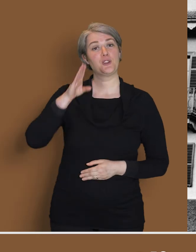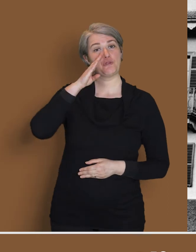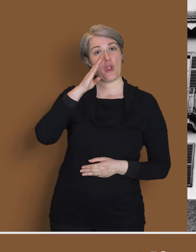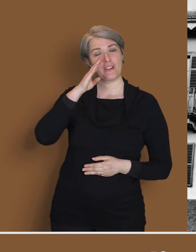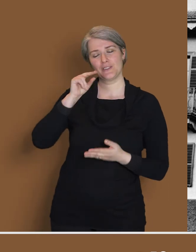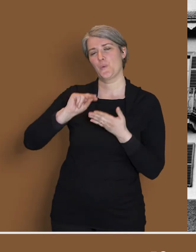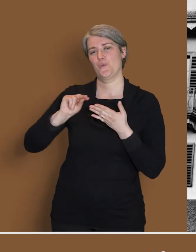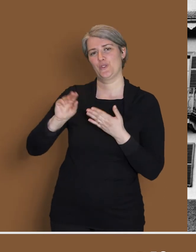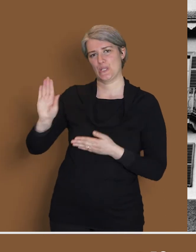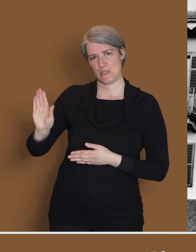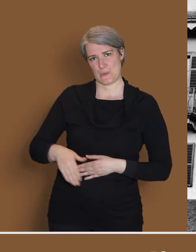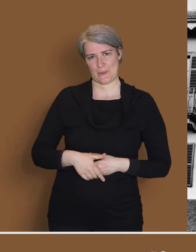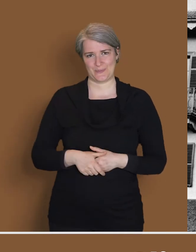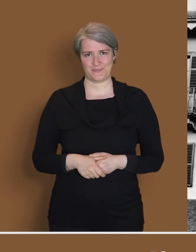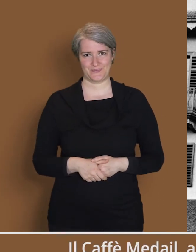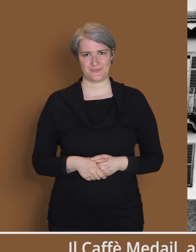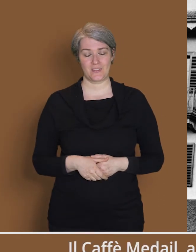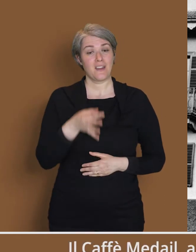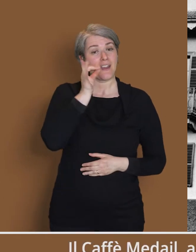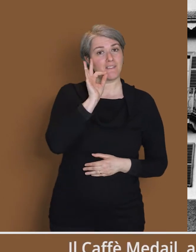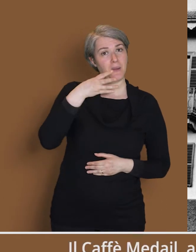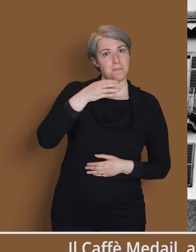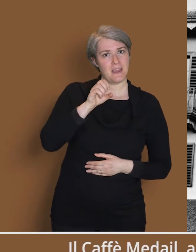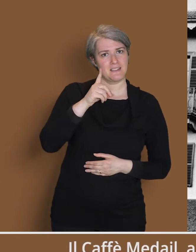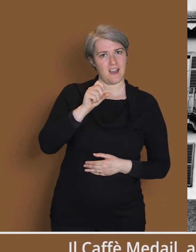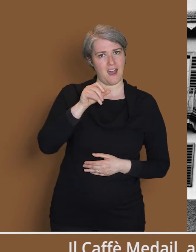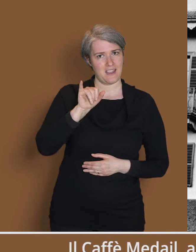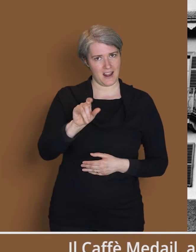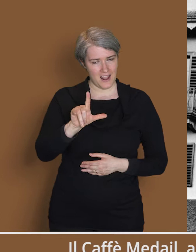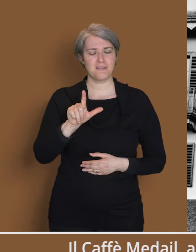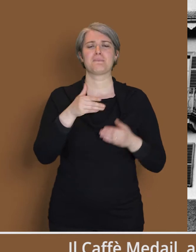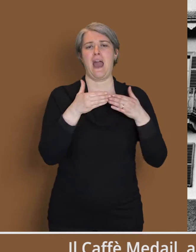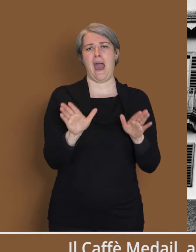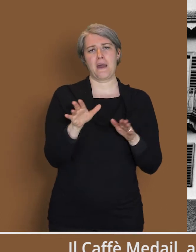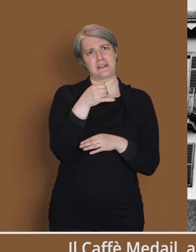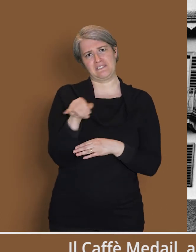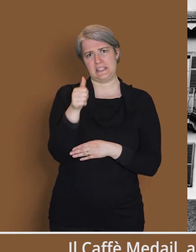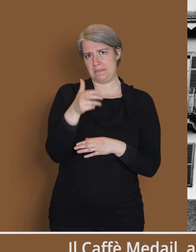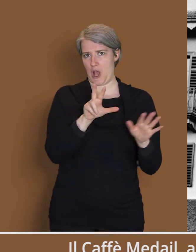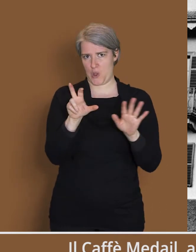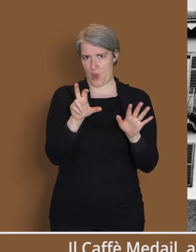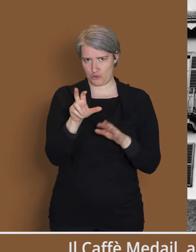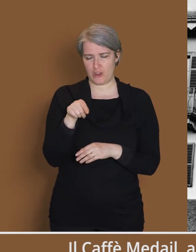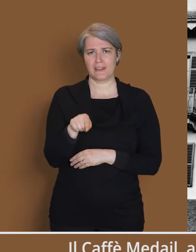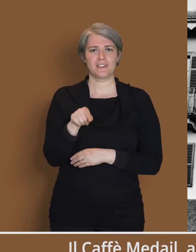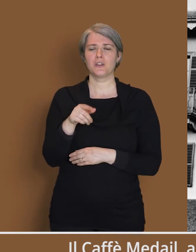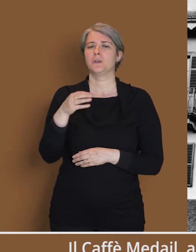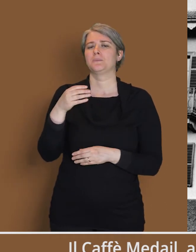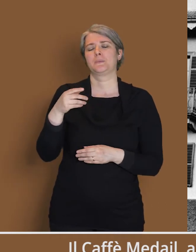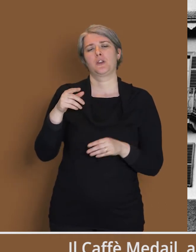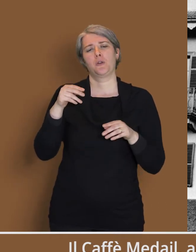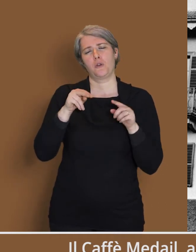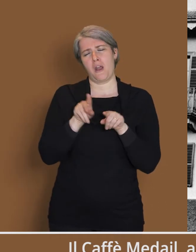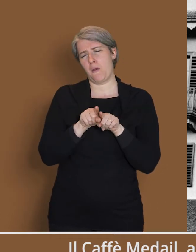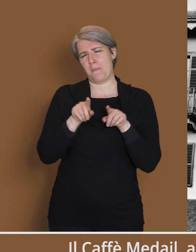Gli uffici di Giolitti Il caffè Medaille, aperto a fine ottocento, fu per lunghi anni il centro di ritrovo di